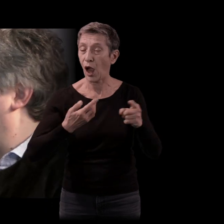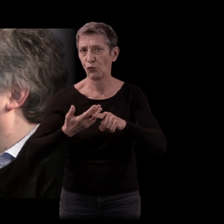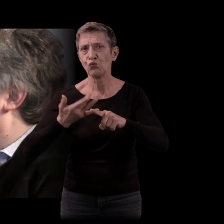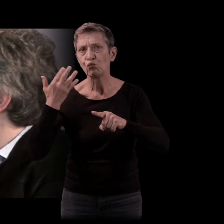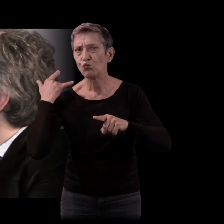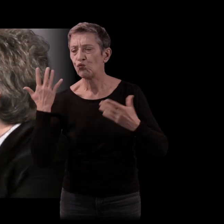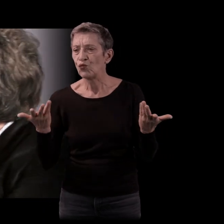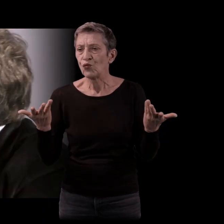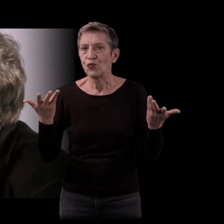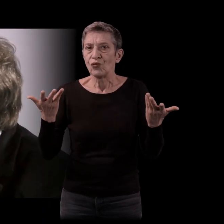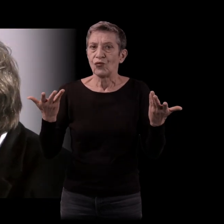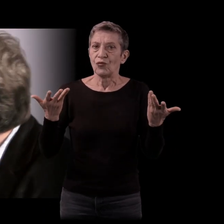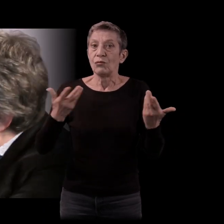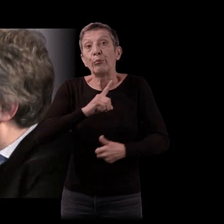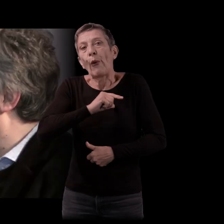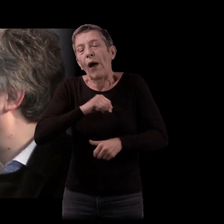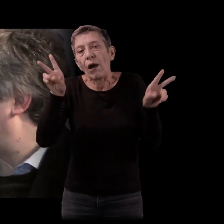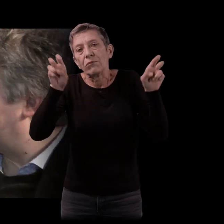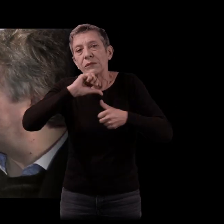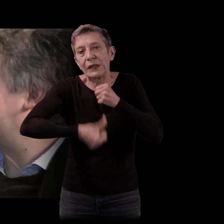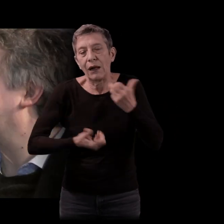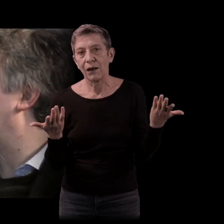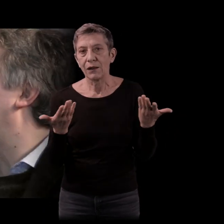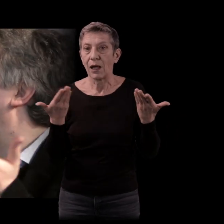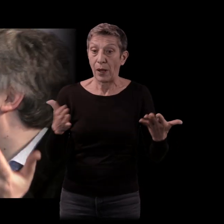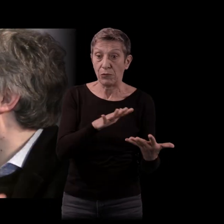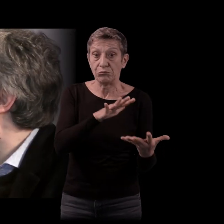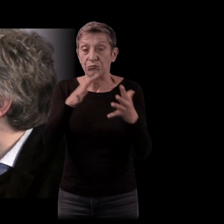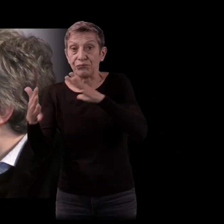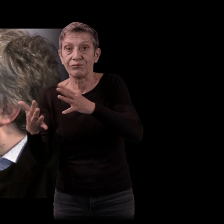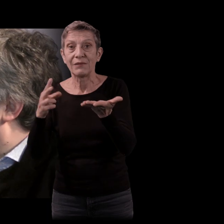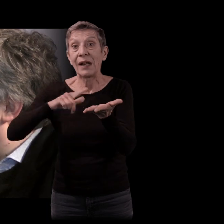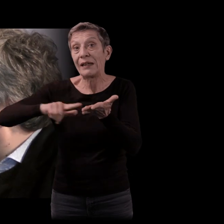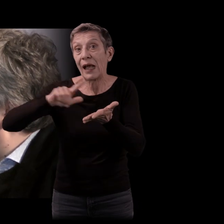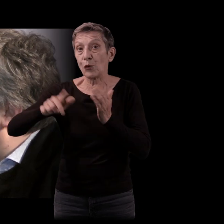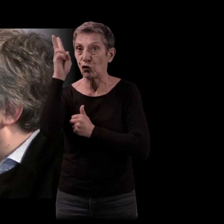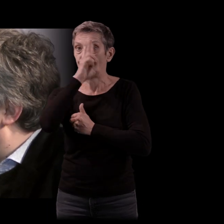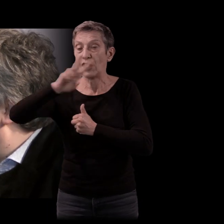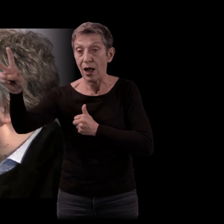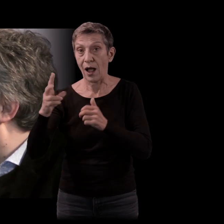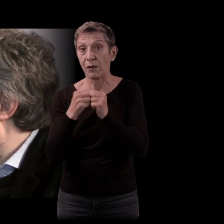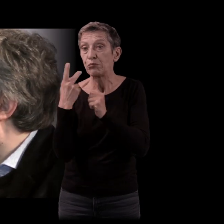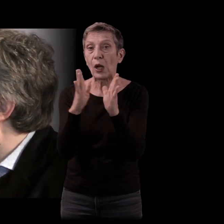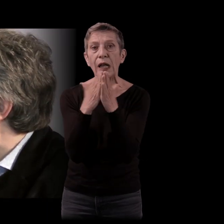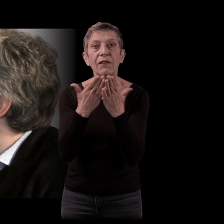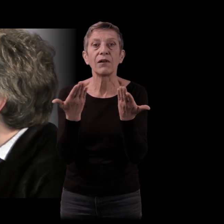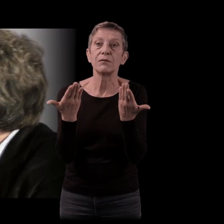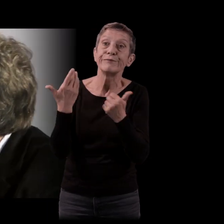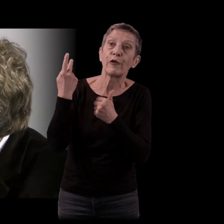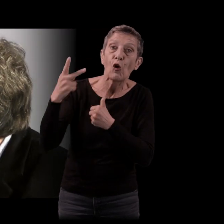classés en polar, plus vous êtes passés en littérature dite générale avec leurs enfants après eux, qui a eu un impact considérable,